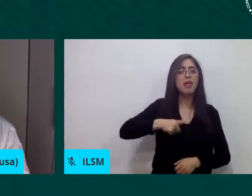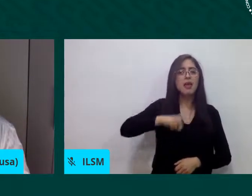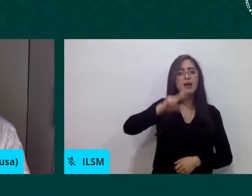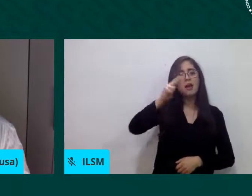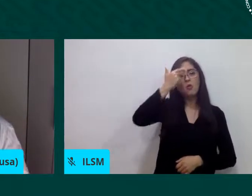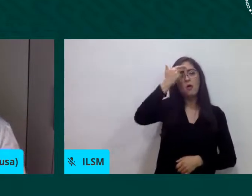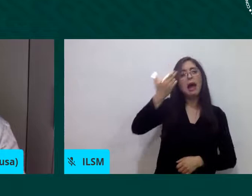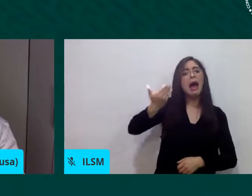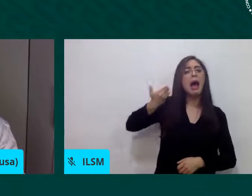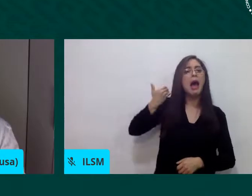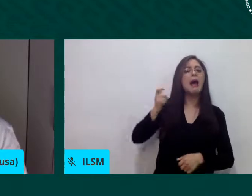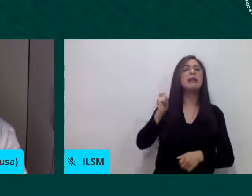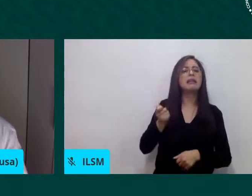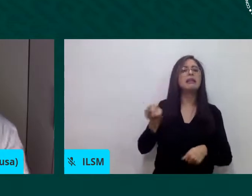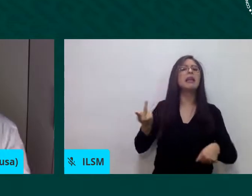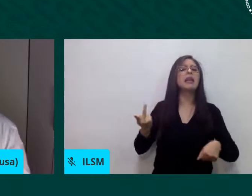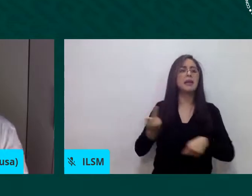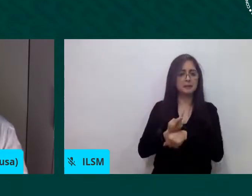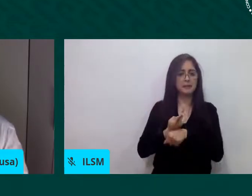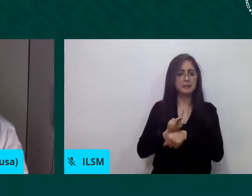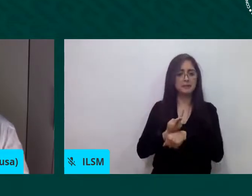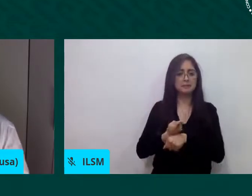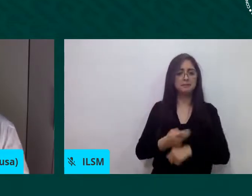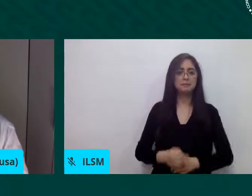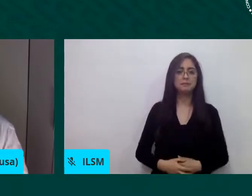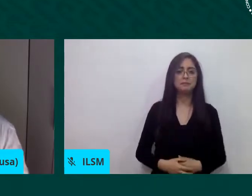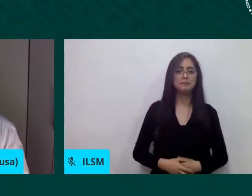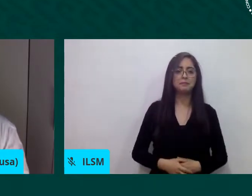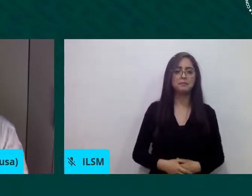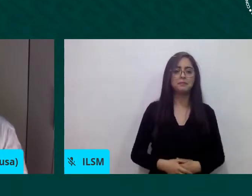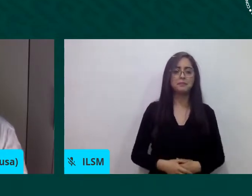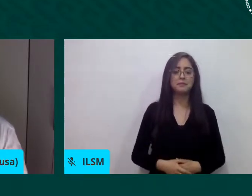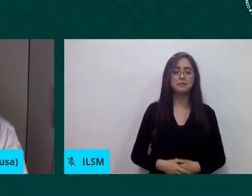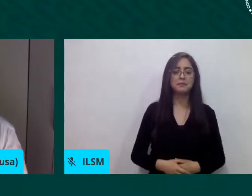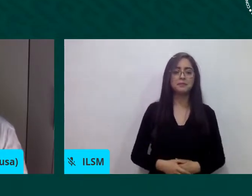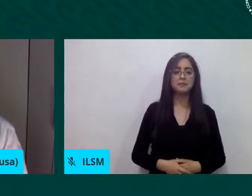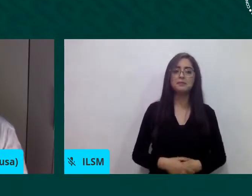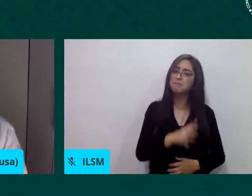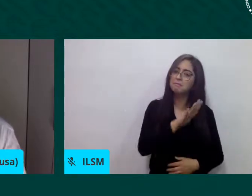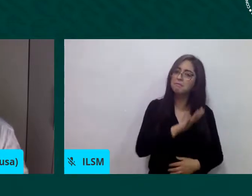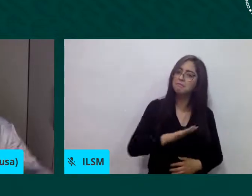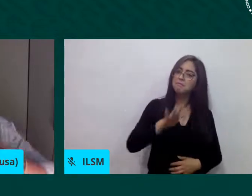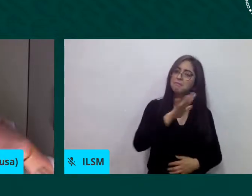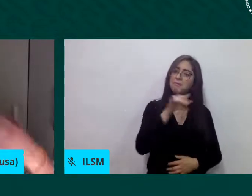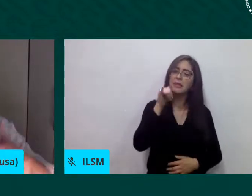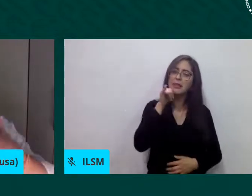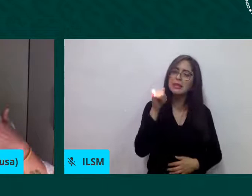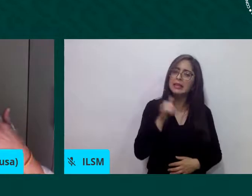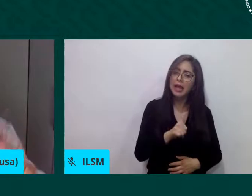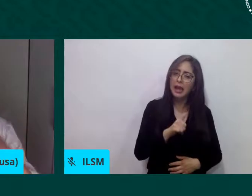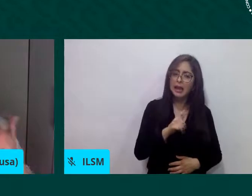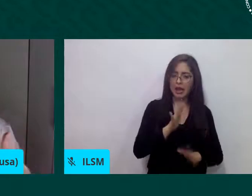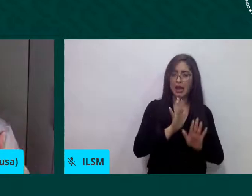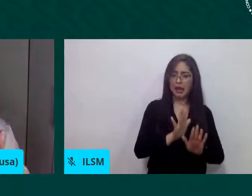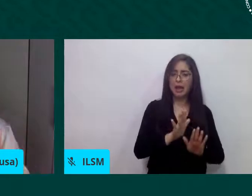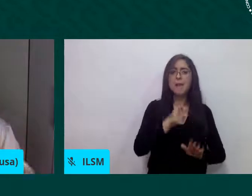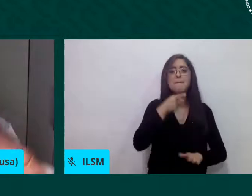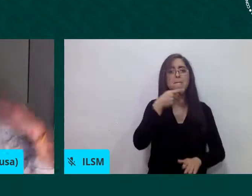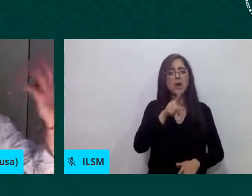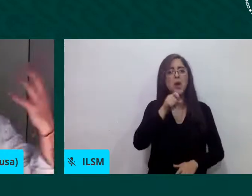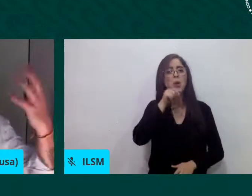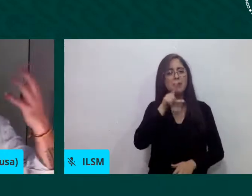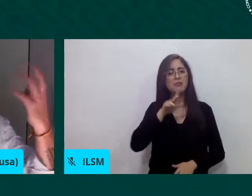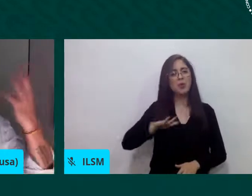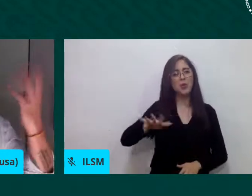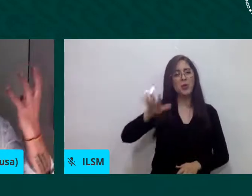Hay, en Italia, en este momento, pero creo en todo el mundo, es importante, todo está muy rápido, ¿no?